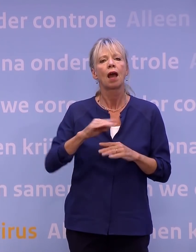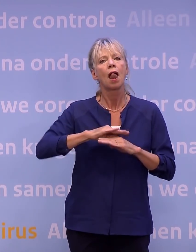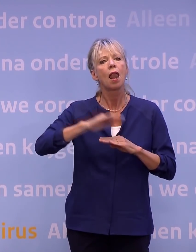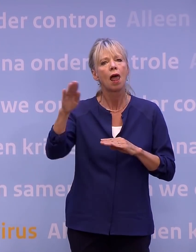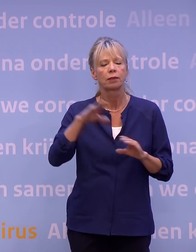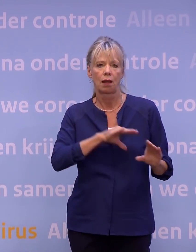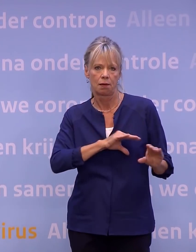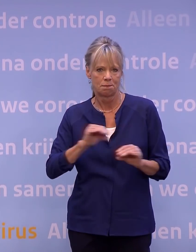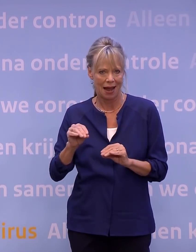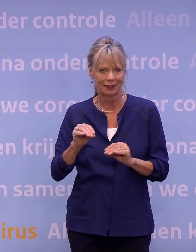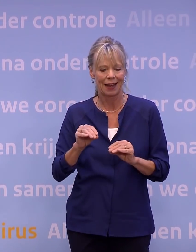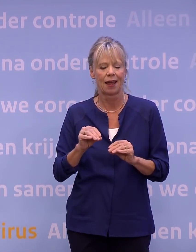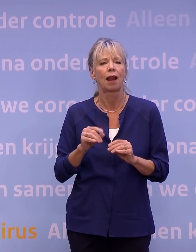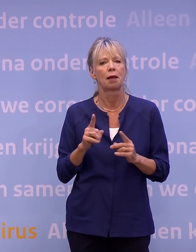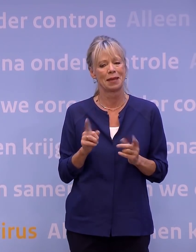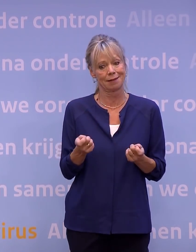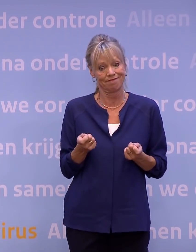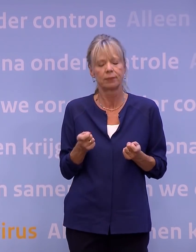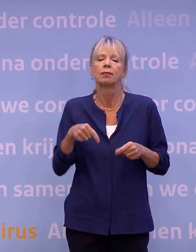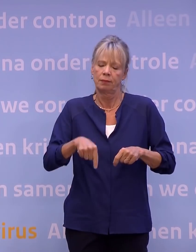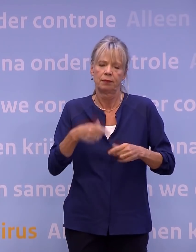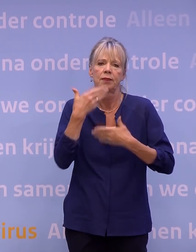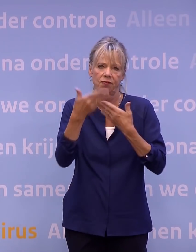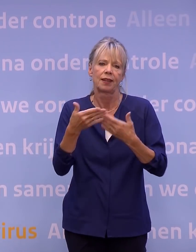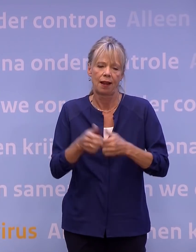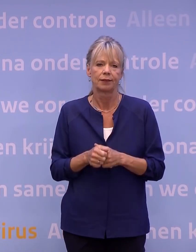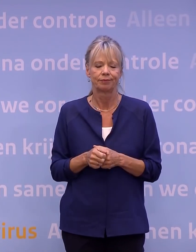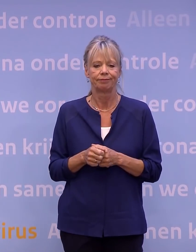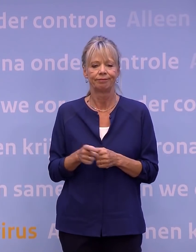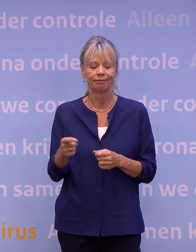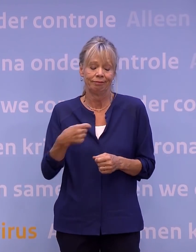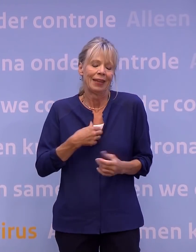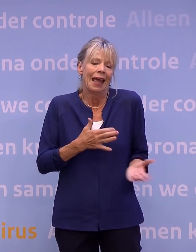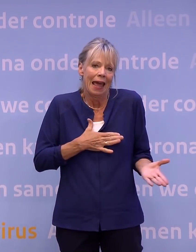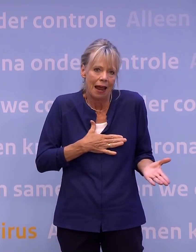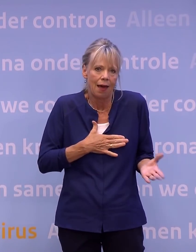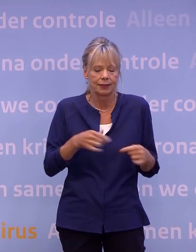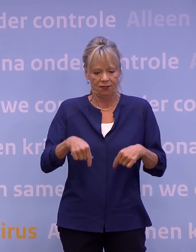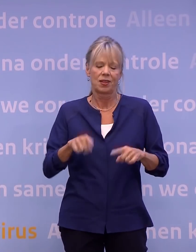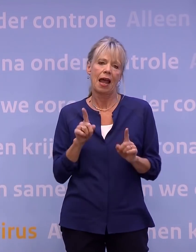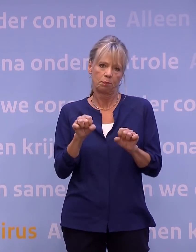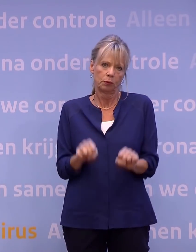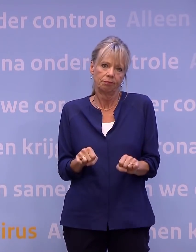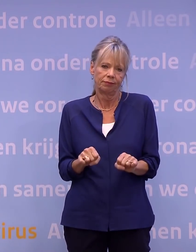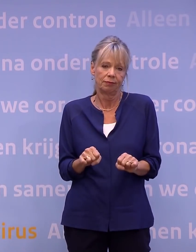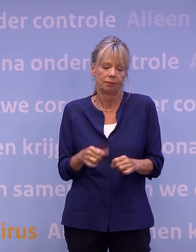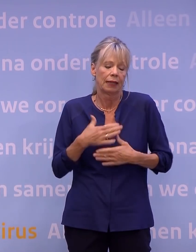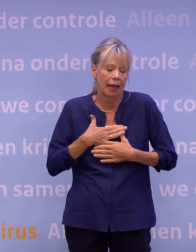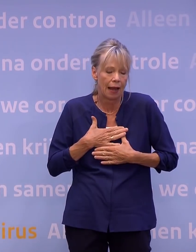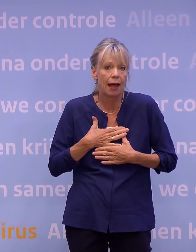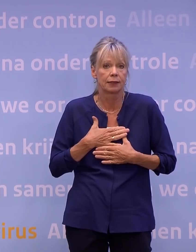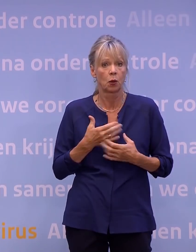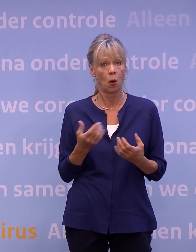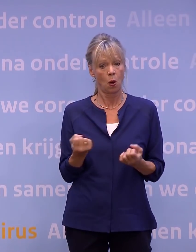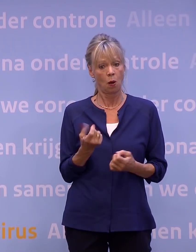vandaag helaas moesten besluiten. Ik zeg helaas, want hoe goed het